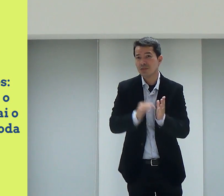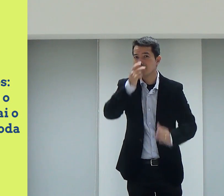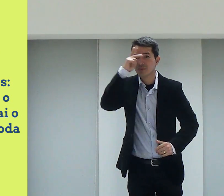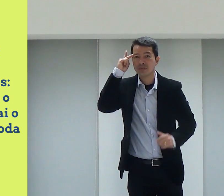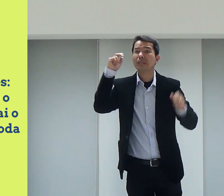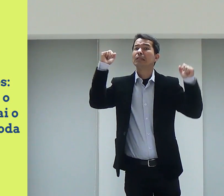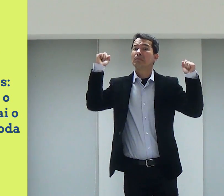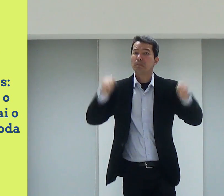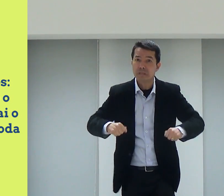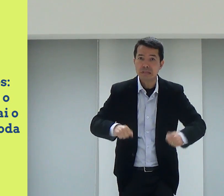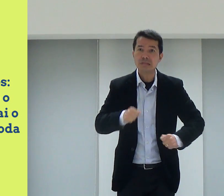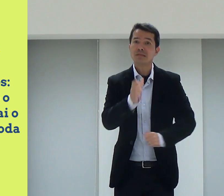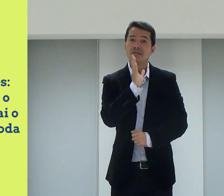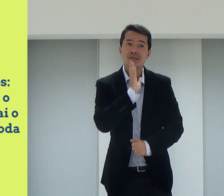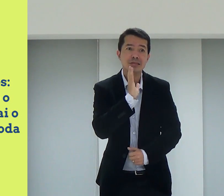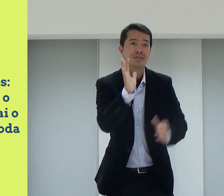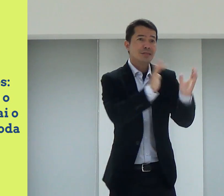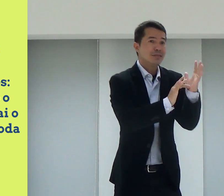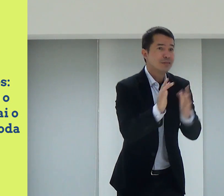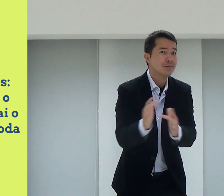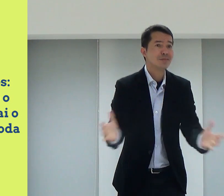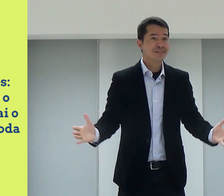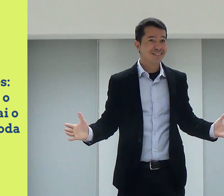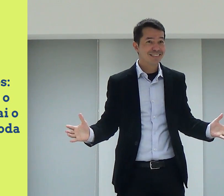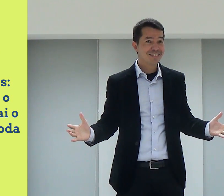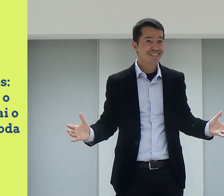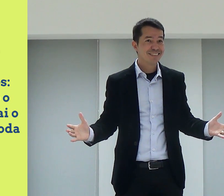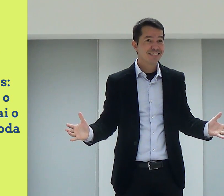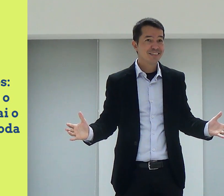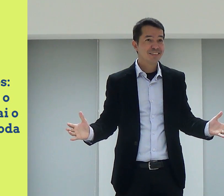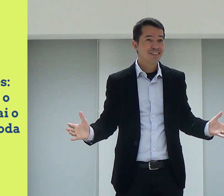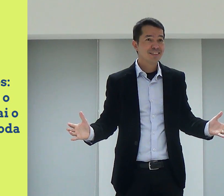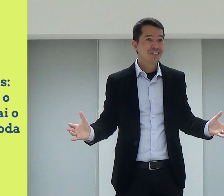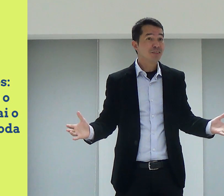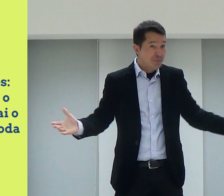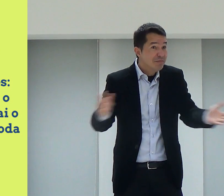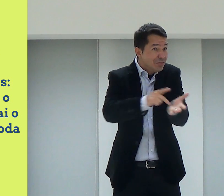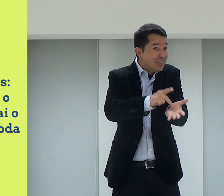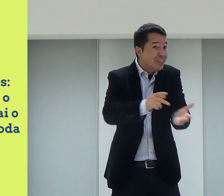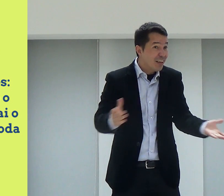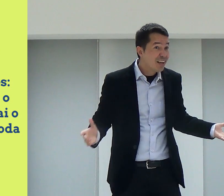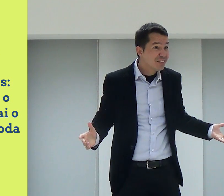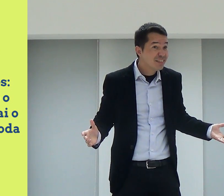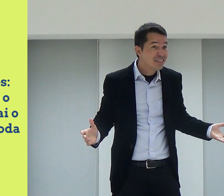Todas as pessoas precisam conhecer Jesus. Não é verdade?